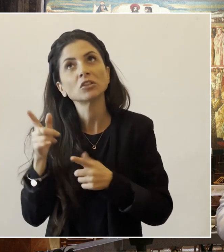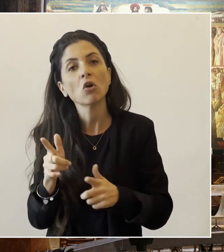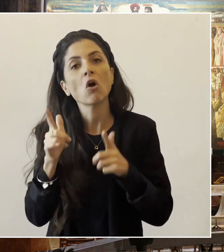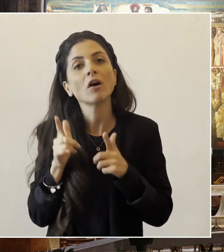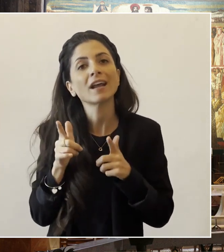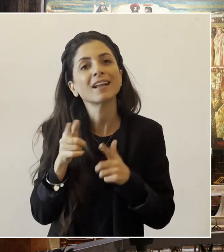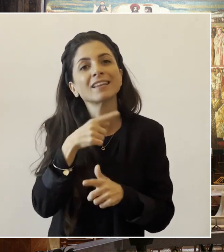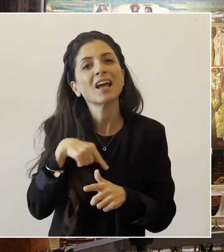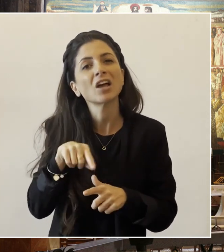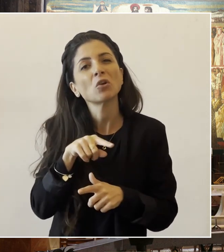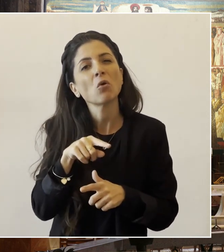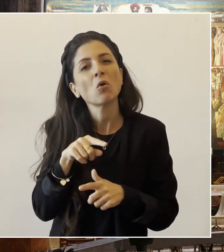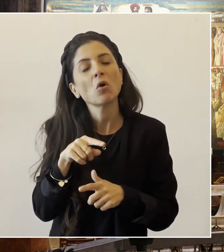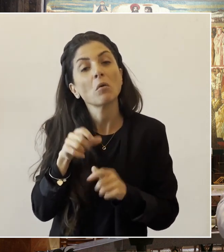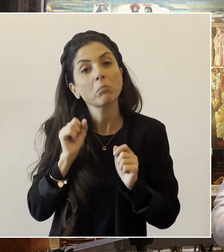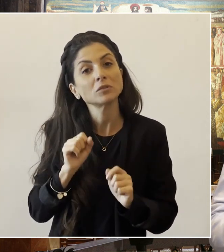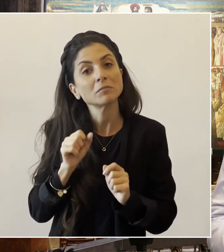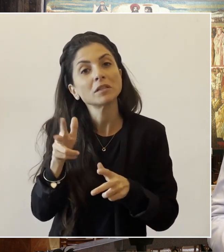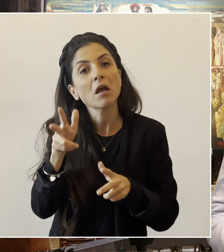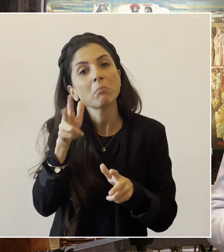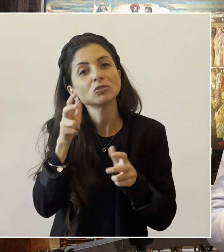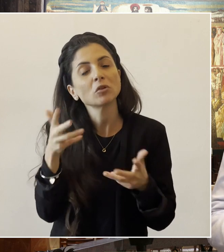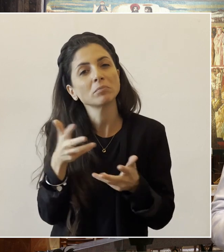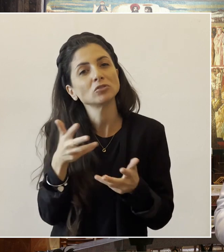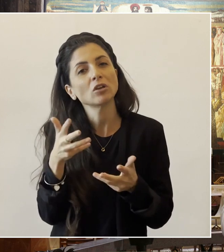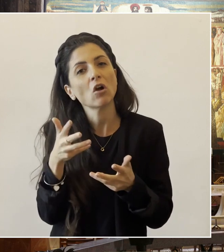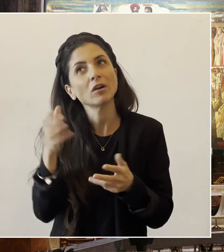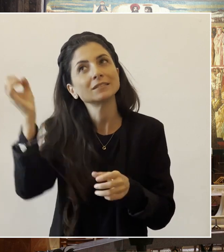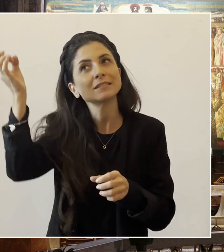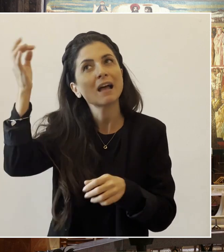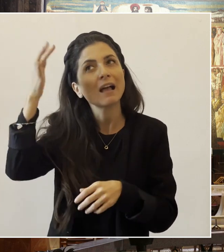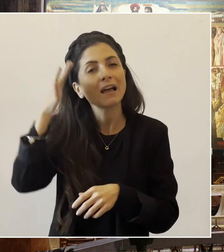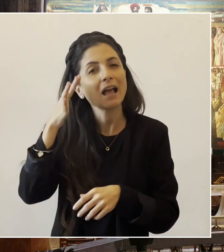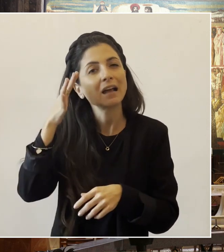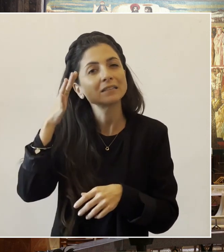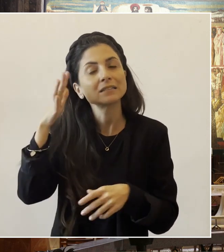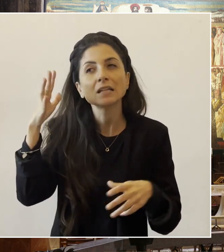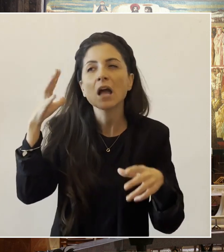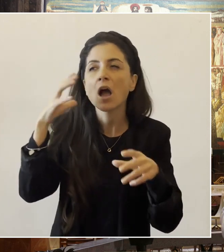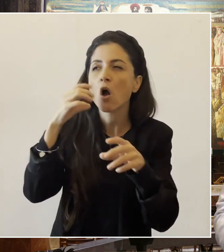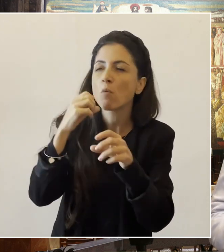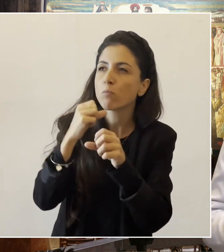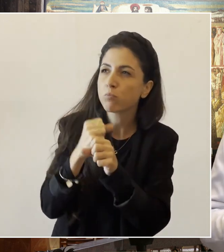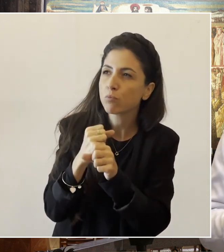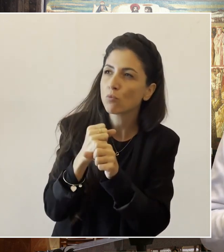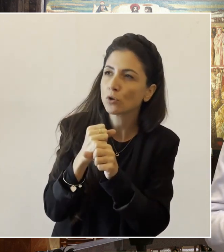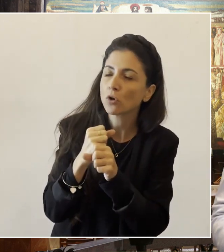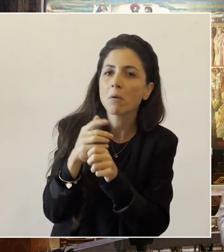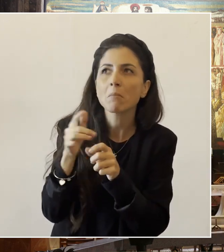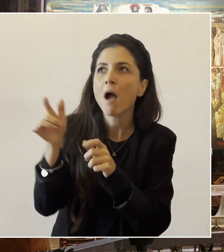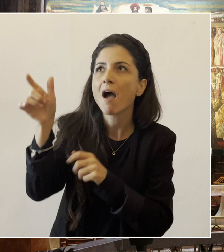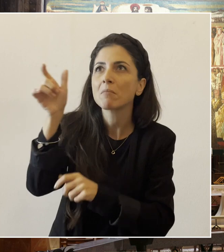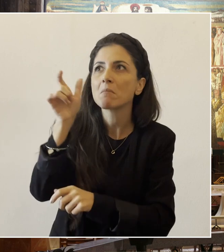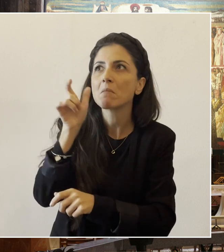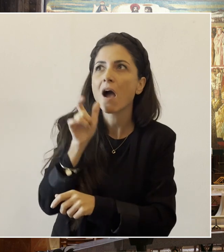grazia, la carezza di questa parola nella tenebra. Sì, ti dico sì, ho detto sì, ci sono, non sei